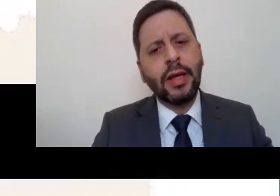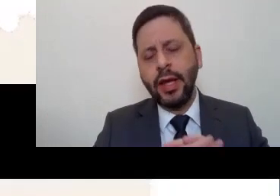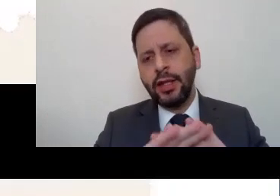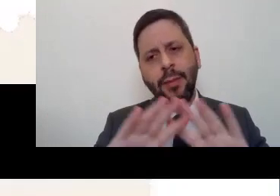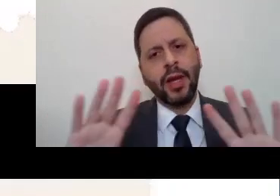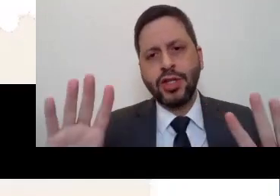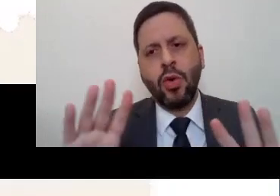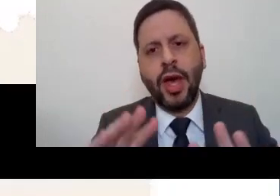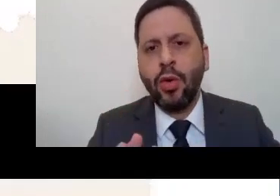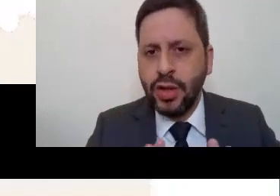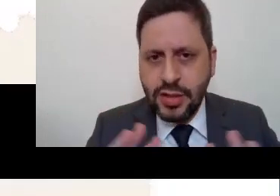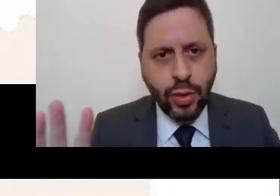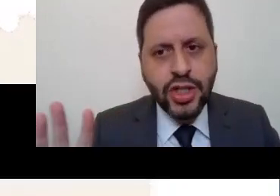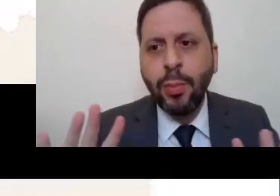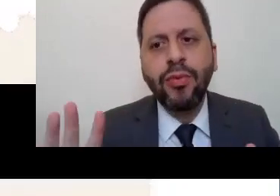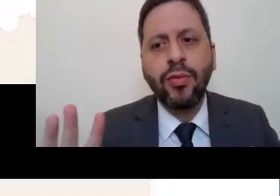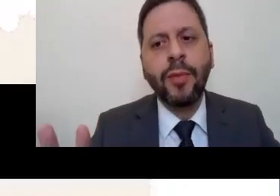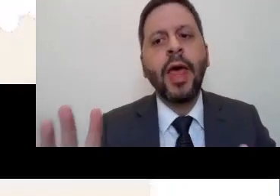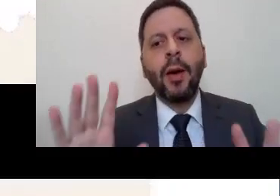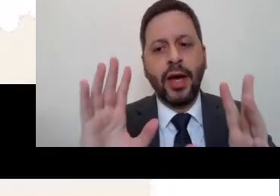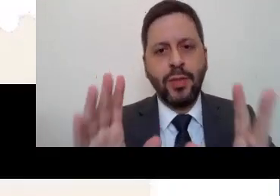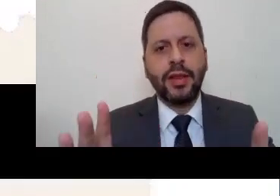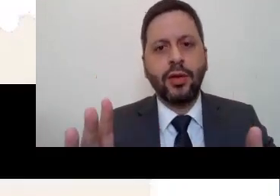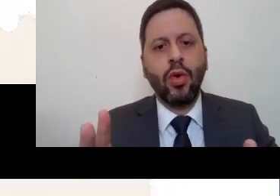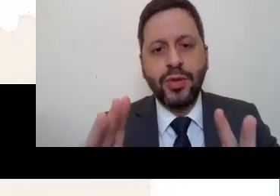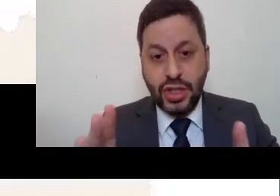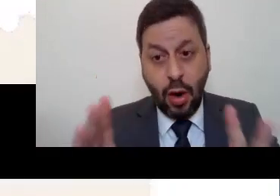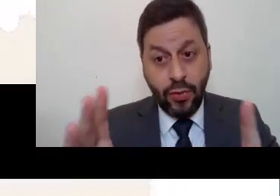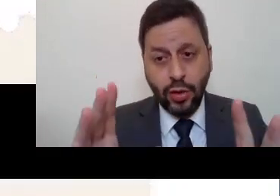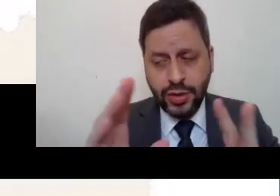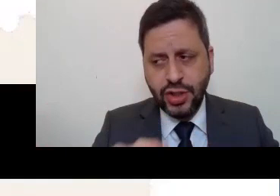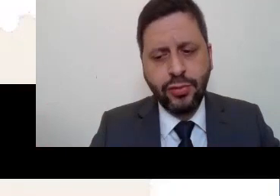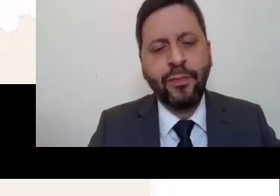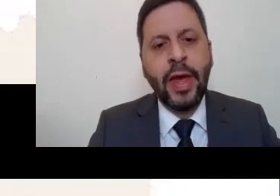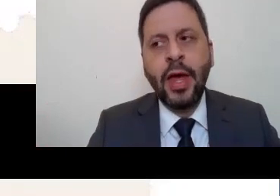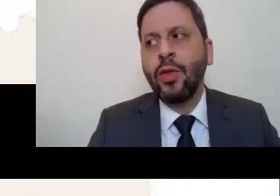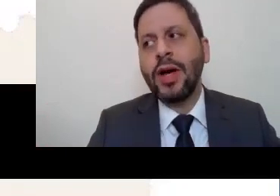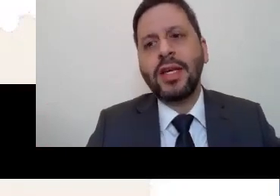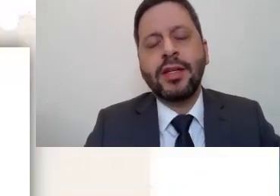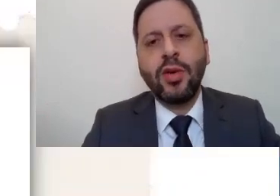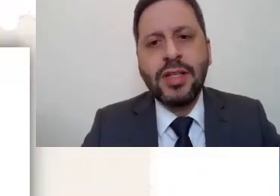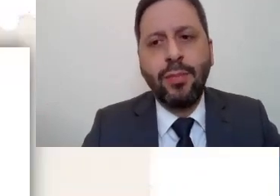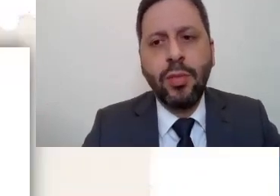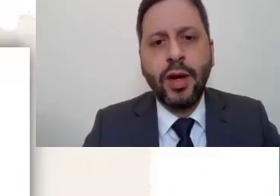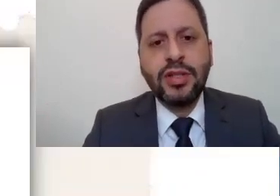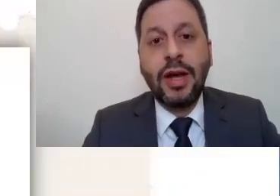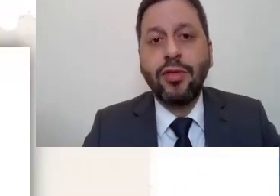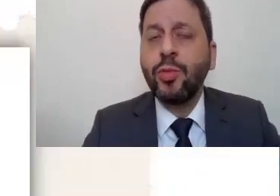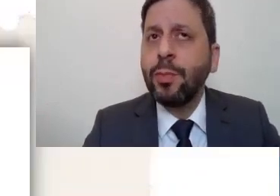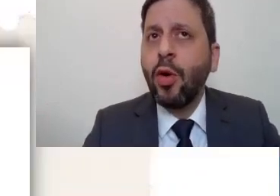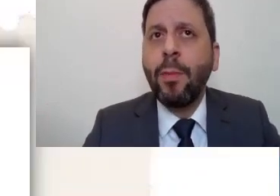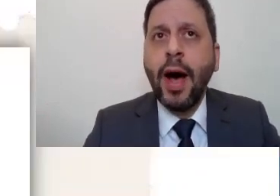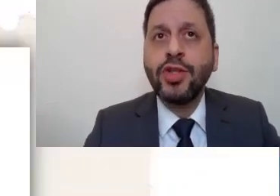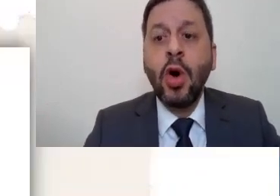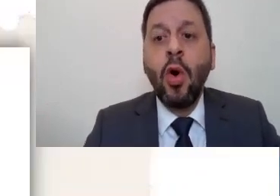e independente de qualquer conotação política, por favor, mas me atendo ao fato objetivo, nós aqui na segurança pública nós